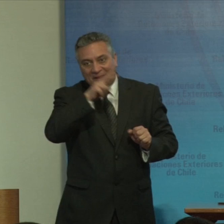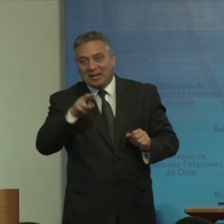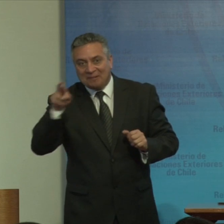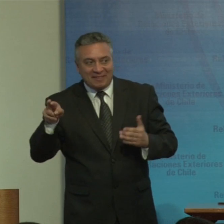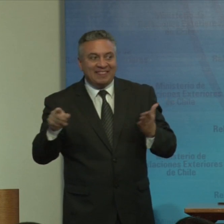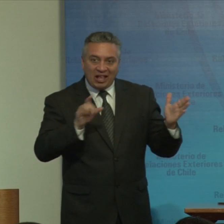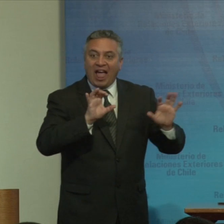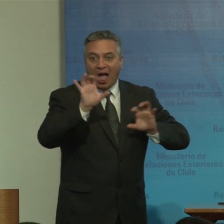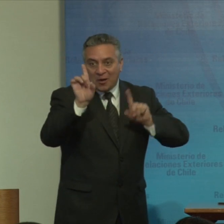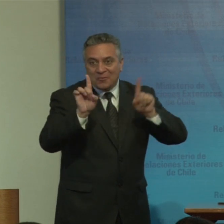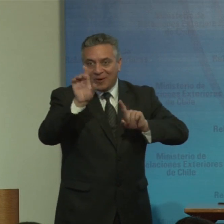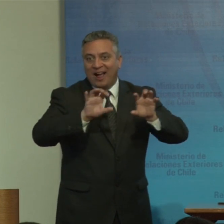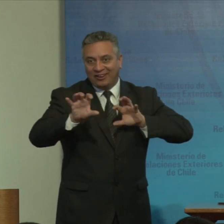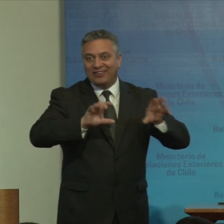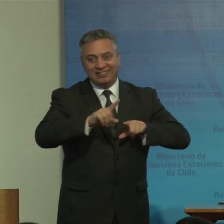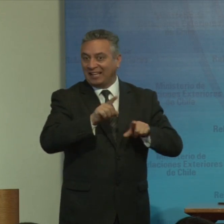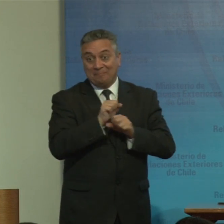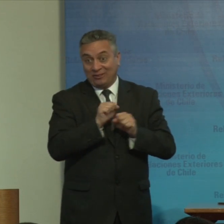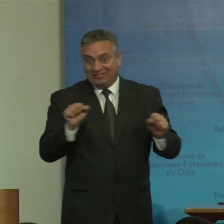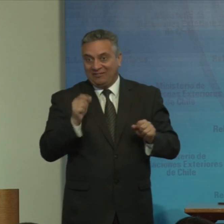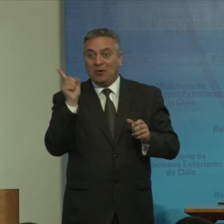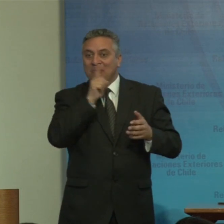tratar de por lo menos